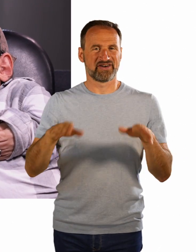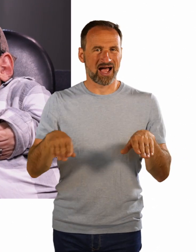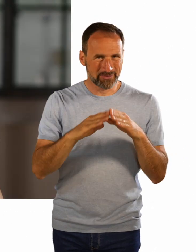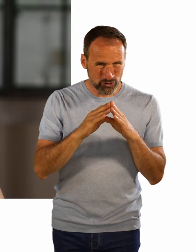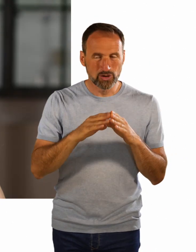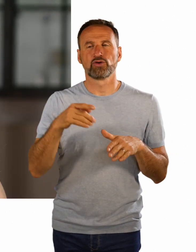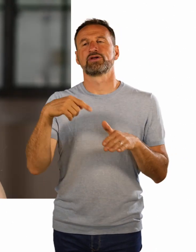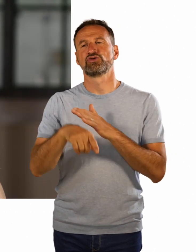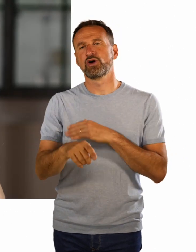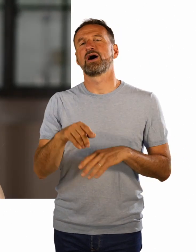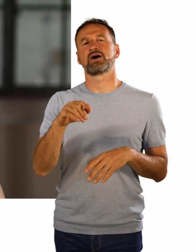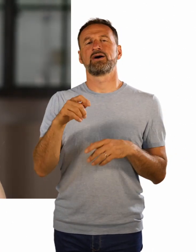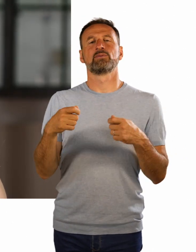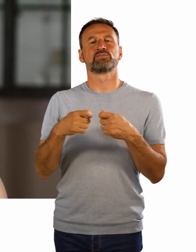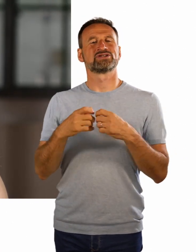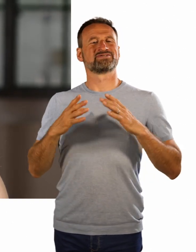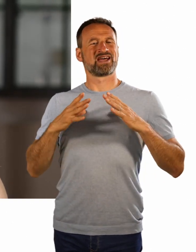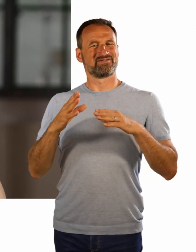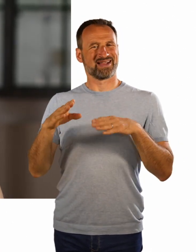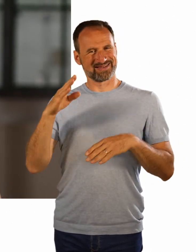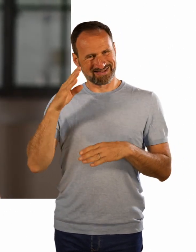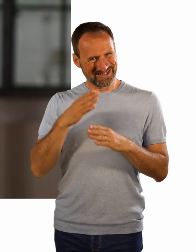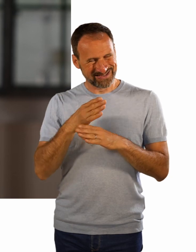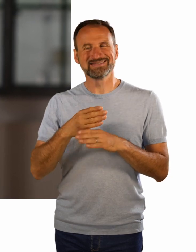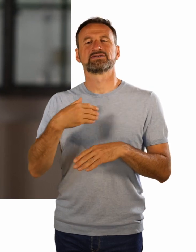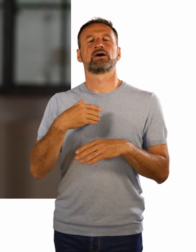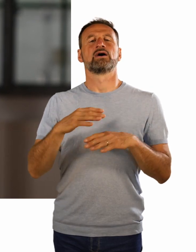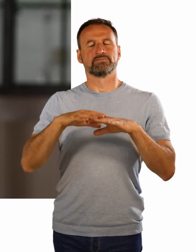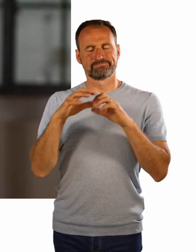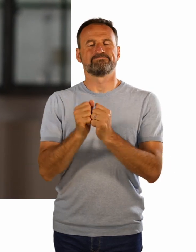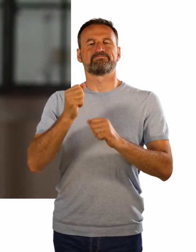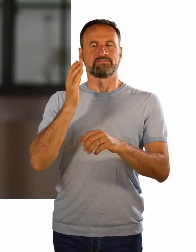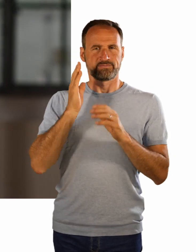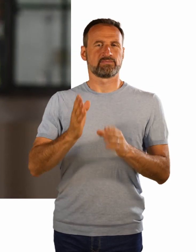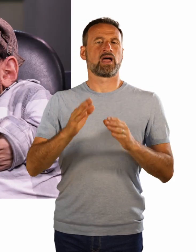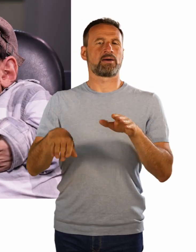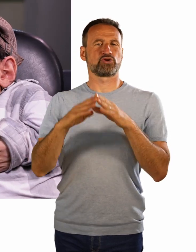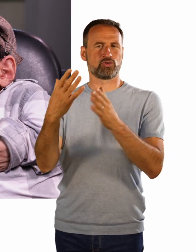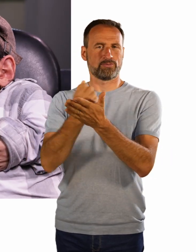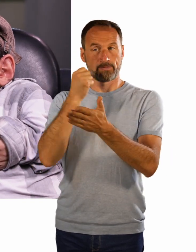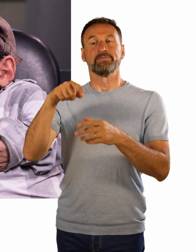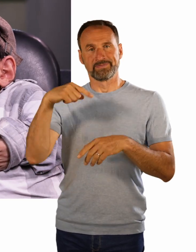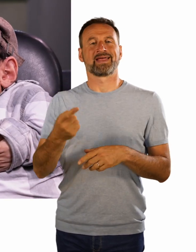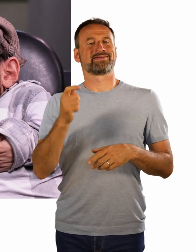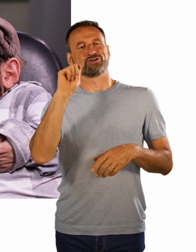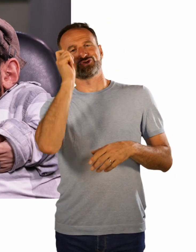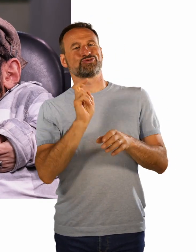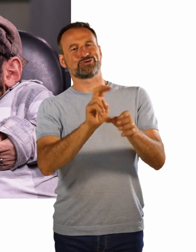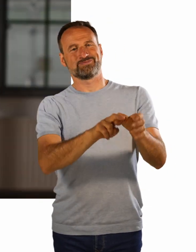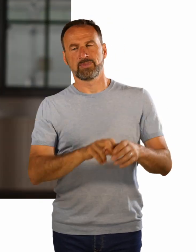mein vollendetes Fachabitur bekommen, um dann studieren zu gehen. Unfassbar. Wie viele Jahre warst du denn dann in der Schule? Ich